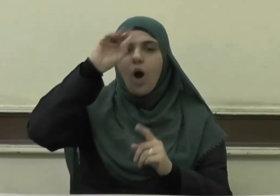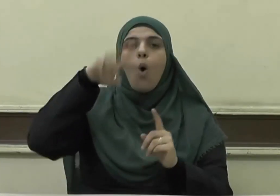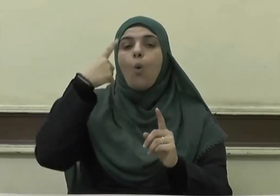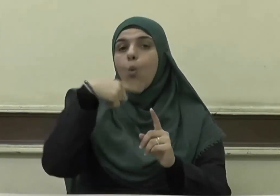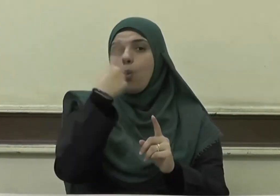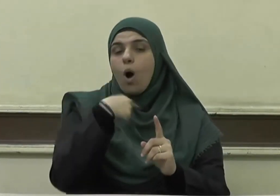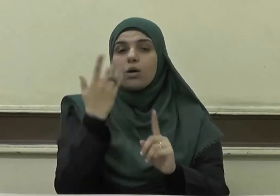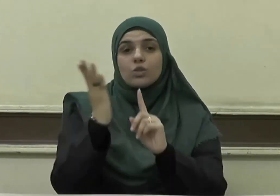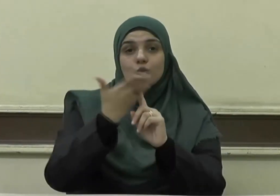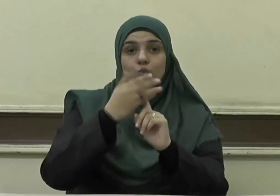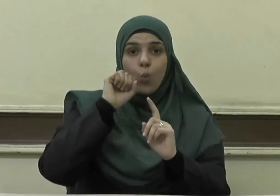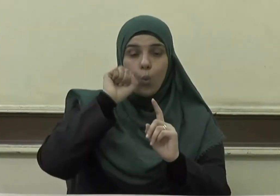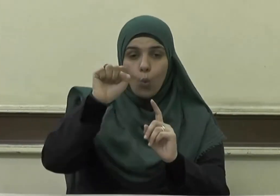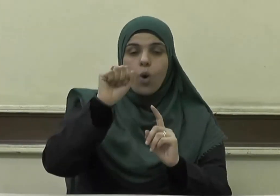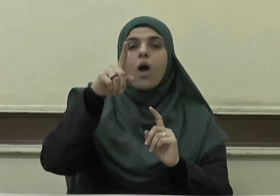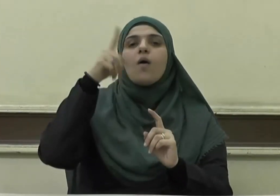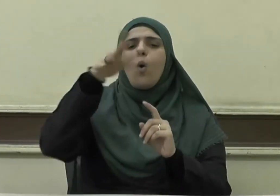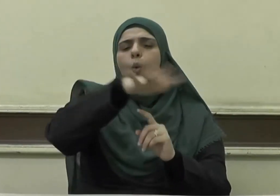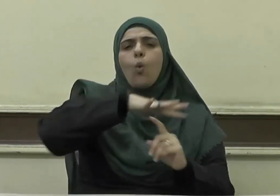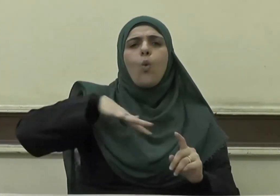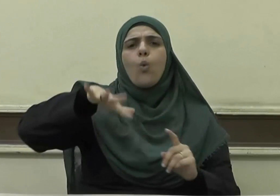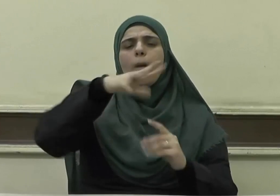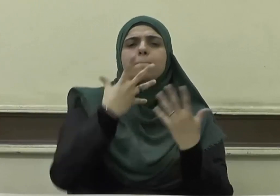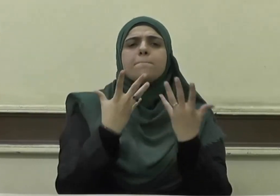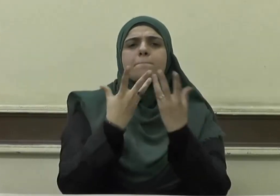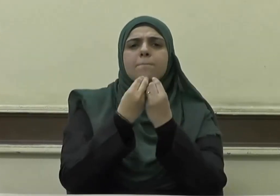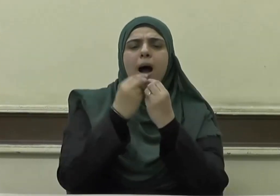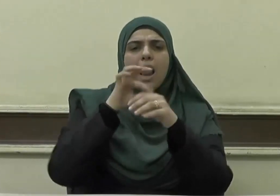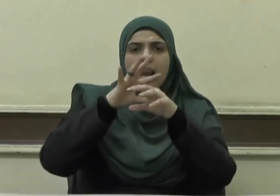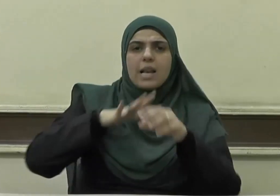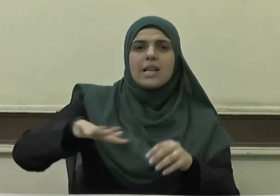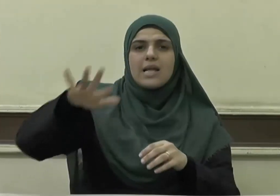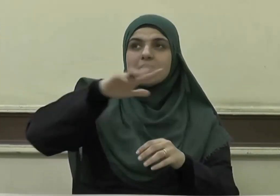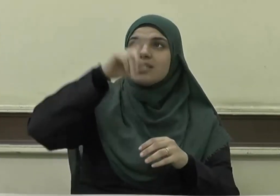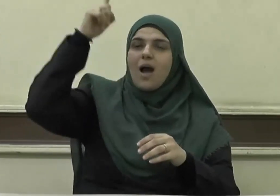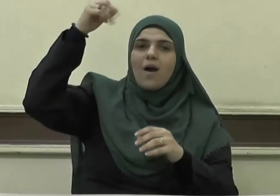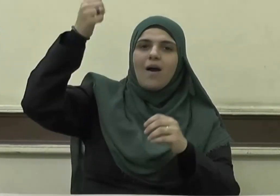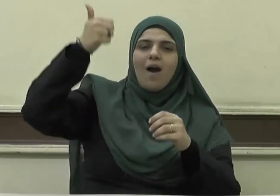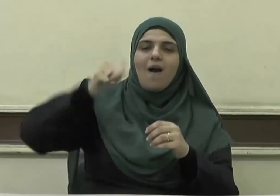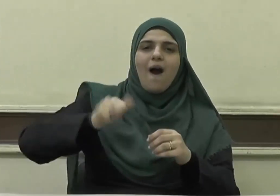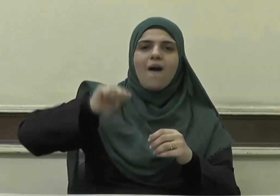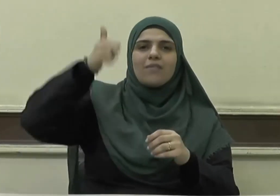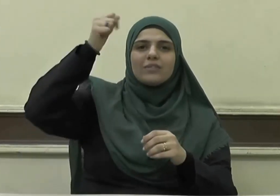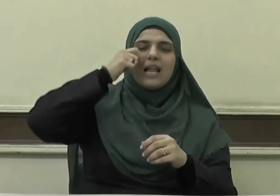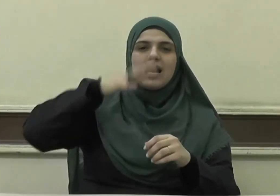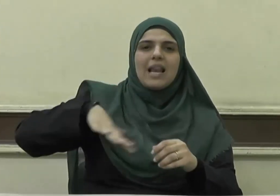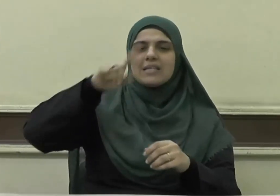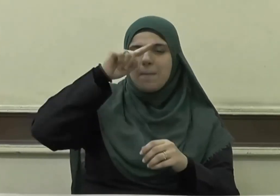فأولئك مع الذين أنعم الله عليهم من النبيين